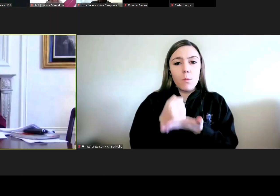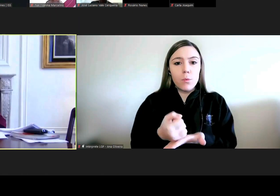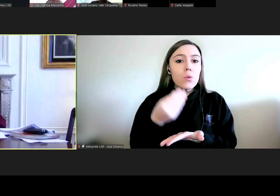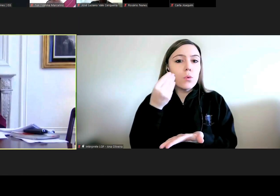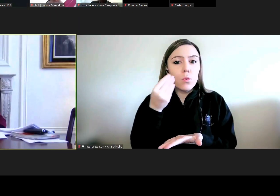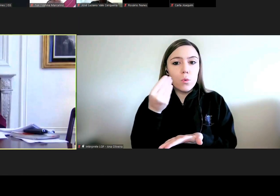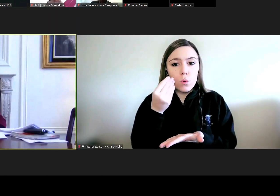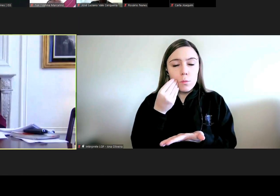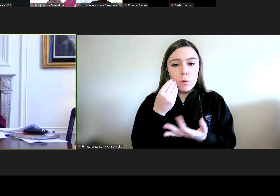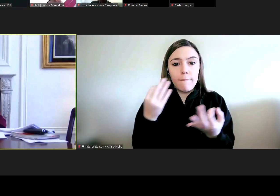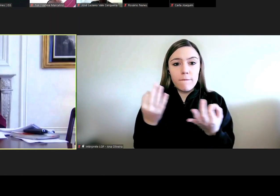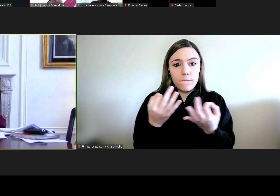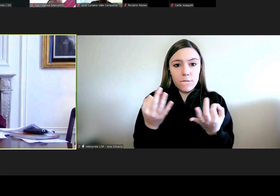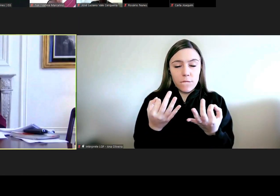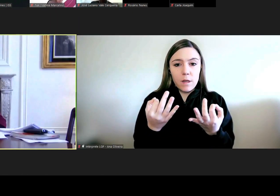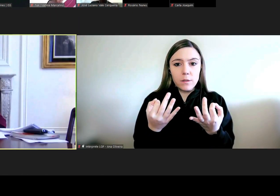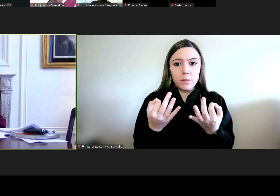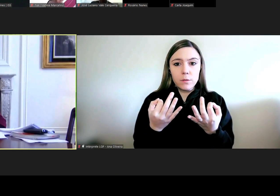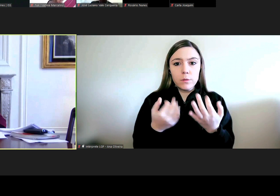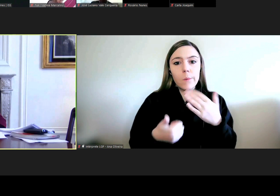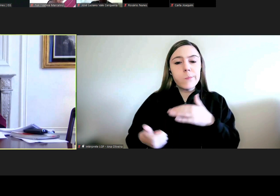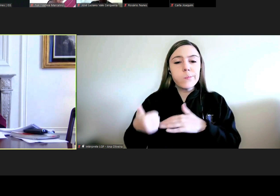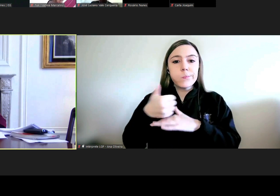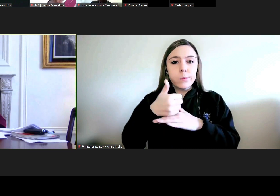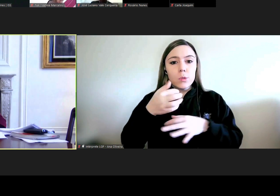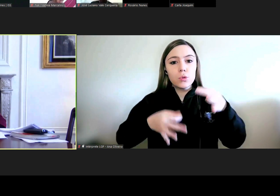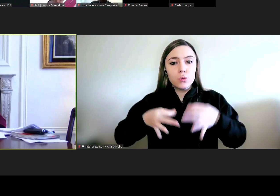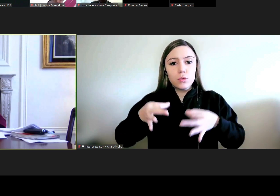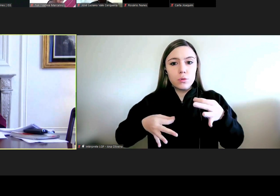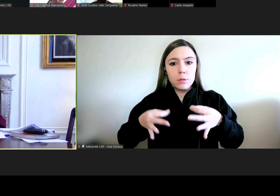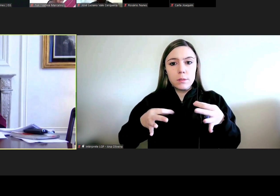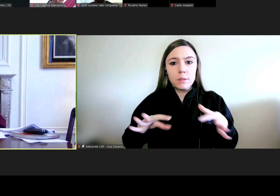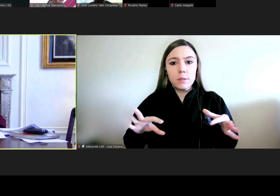de facto o provedor de justiça para